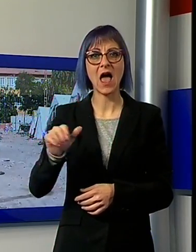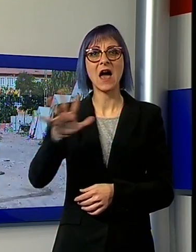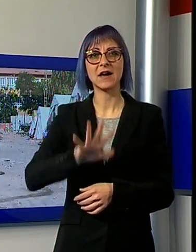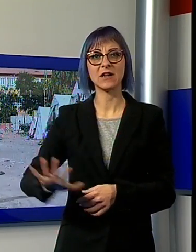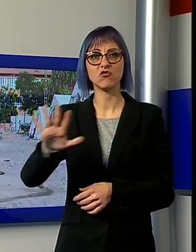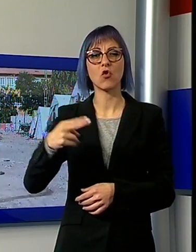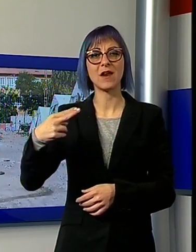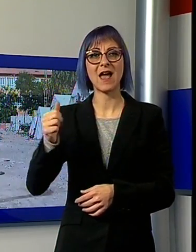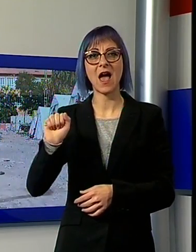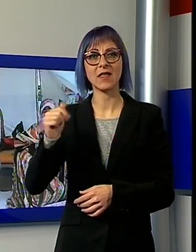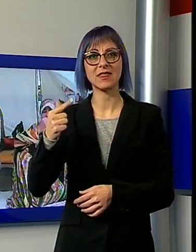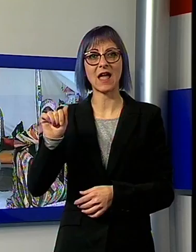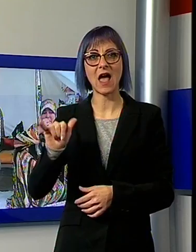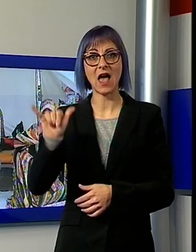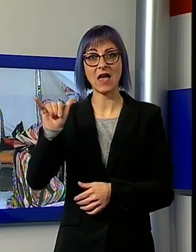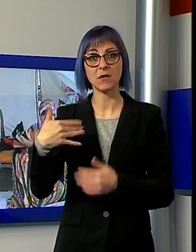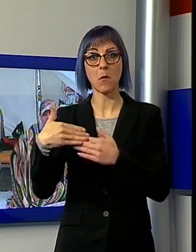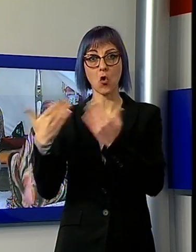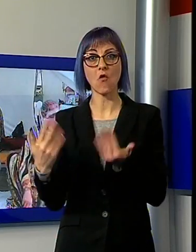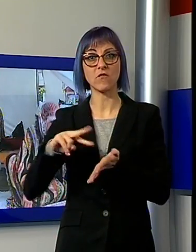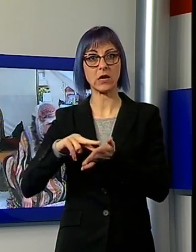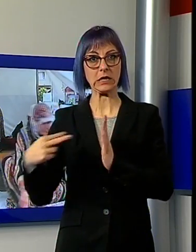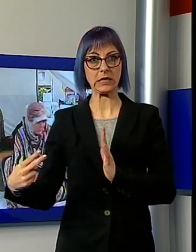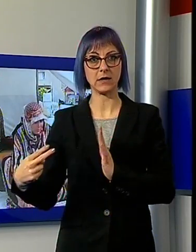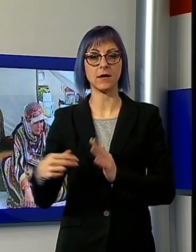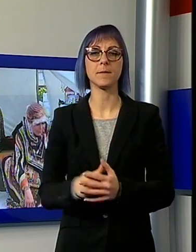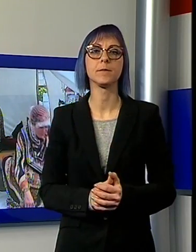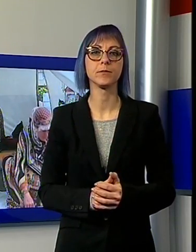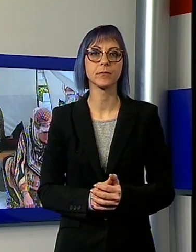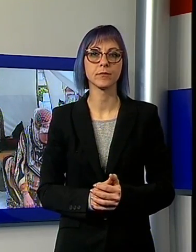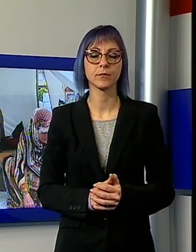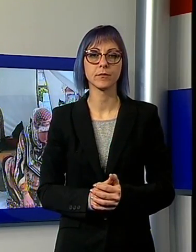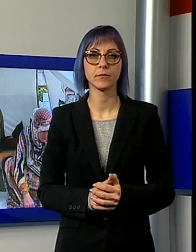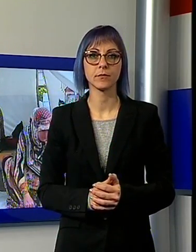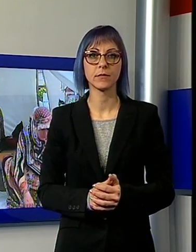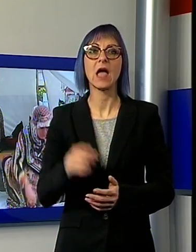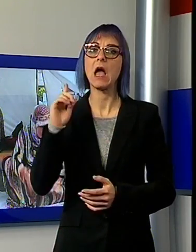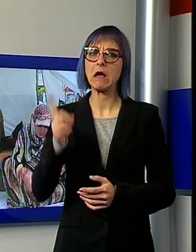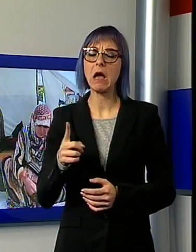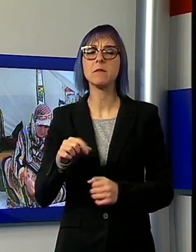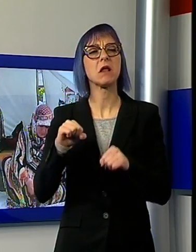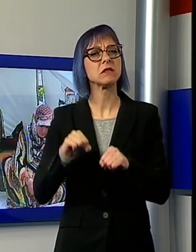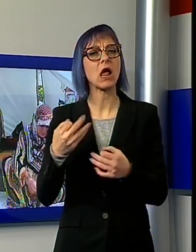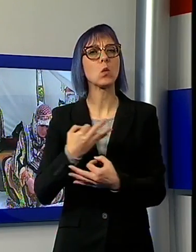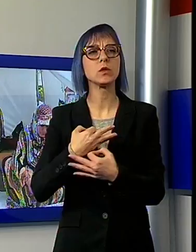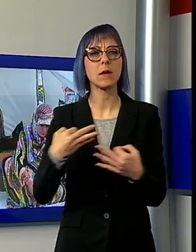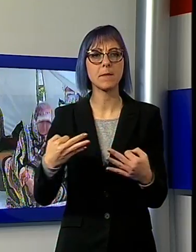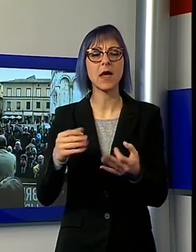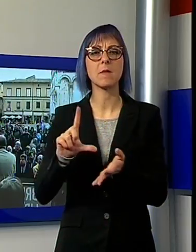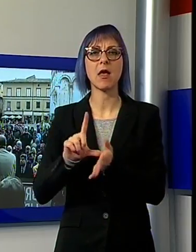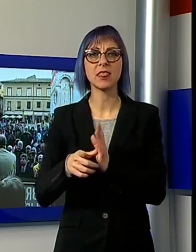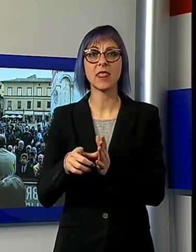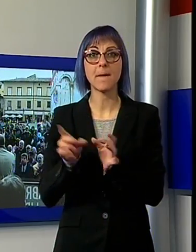confine con la Siria. Gabriele sta bene, hanno assicurato le autorità turche, ma sui tempi del rilascio non ci sono